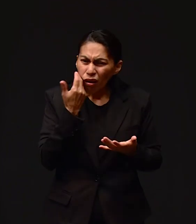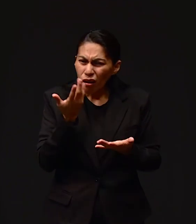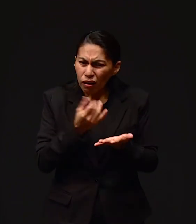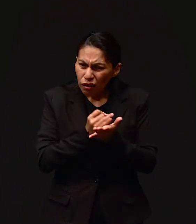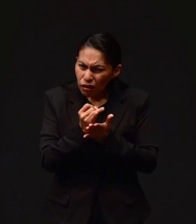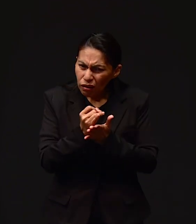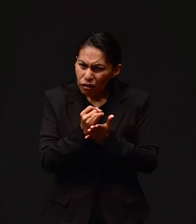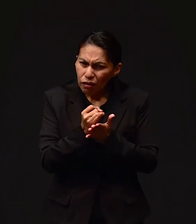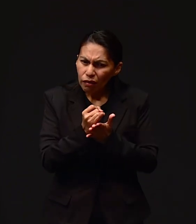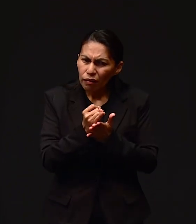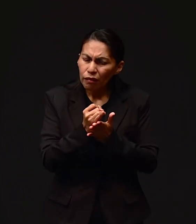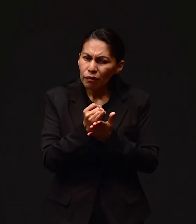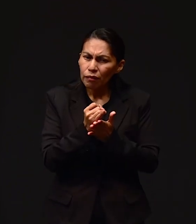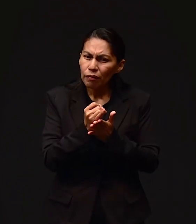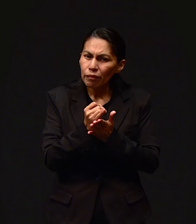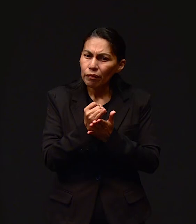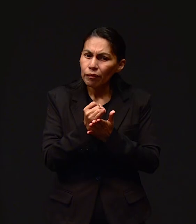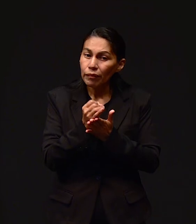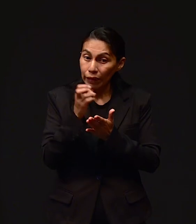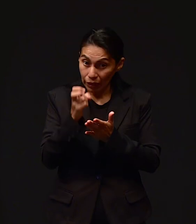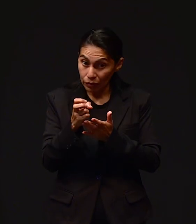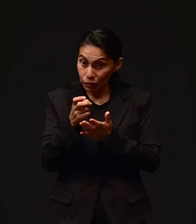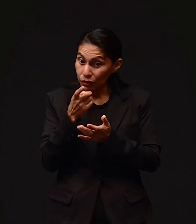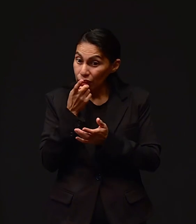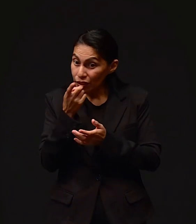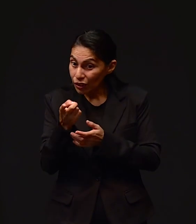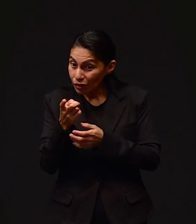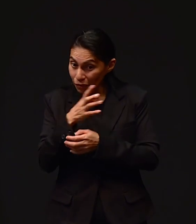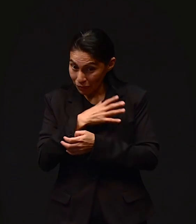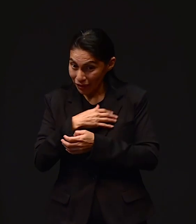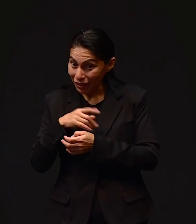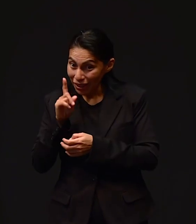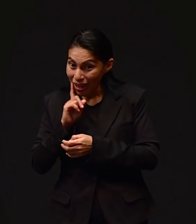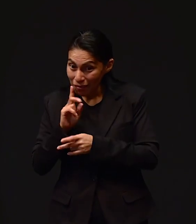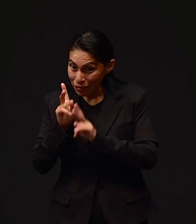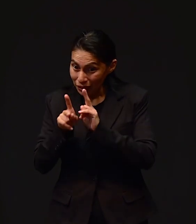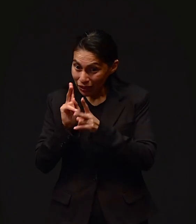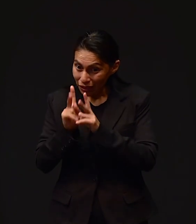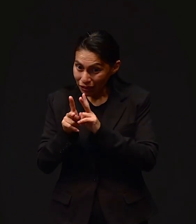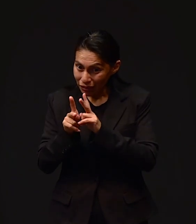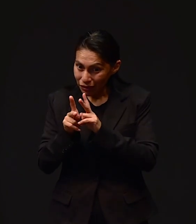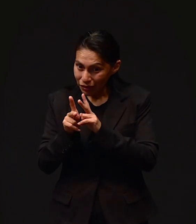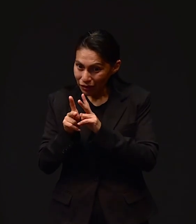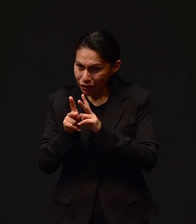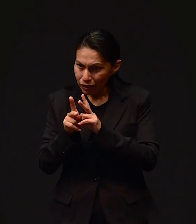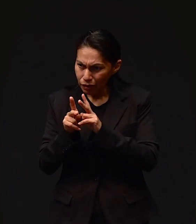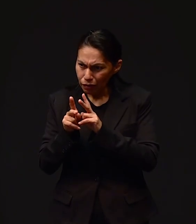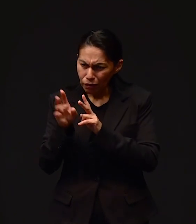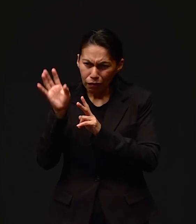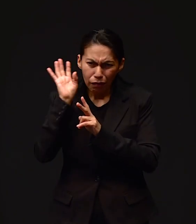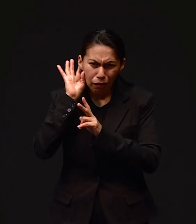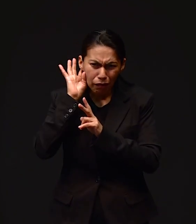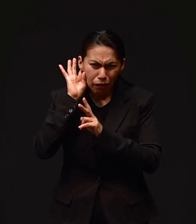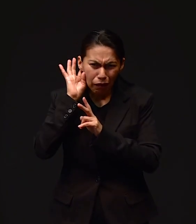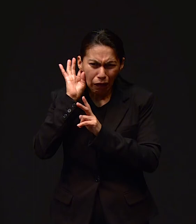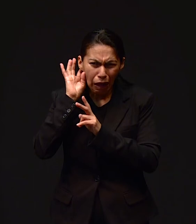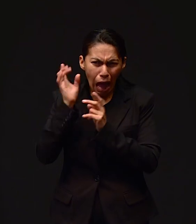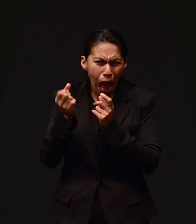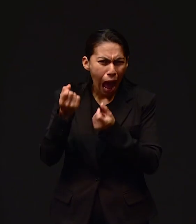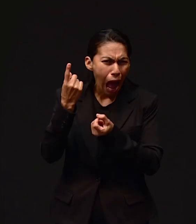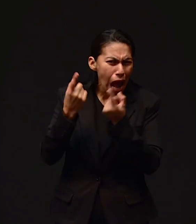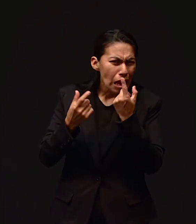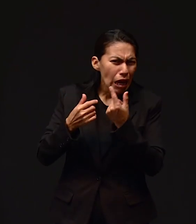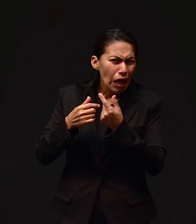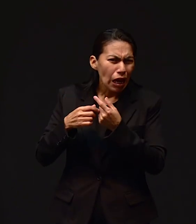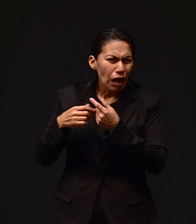dinero? Y cuando en eso estaba yo diciéndole así a mi hija, escucho que venía alguien